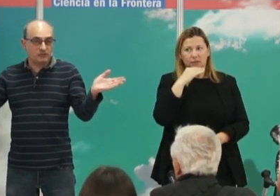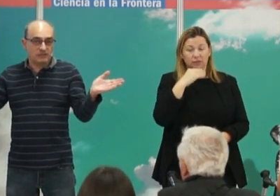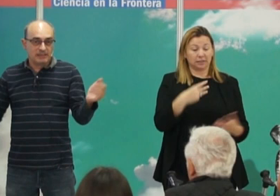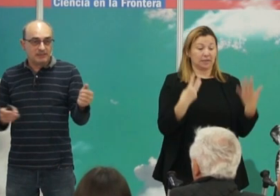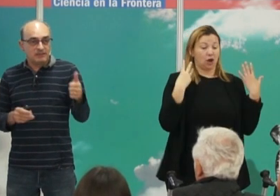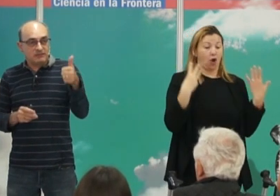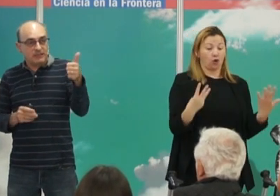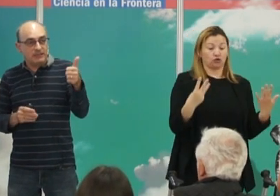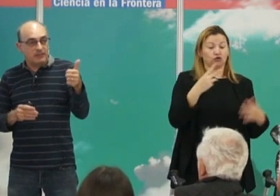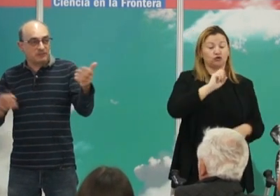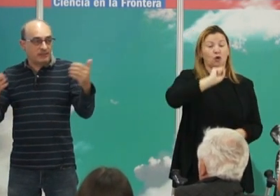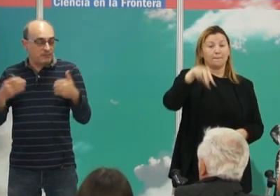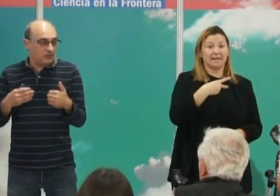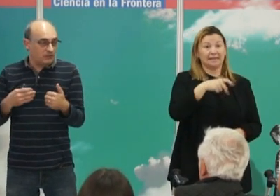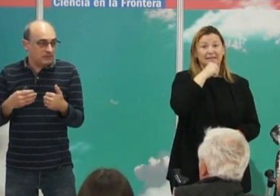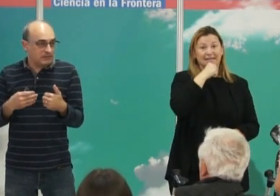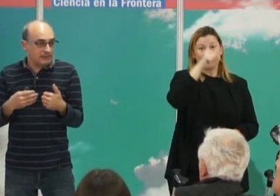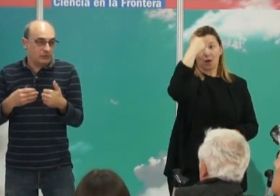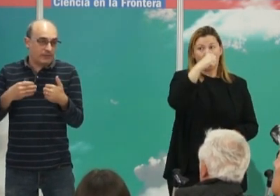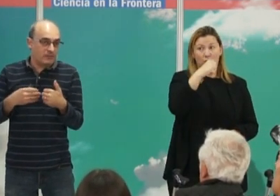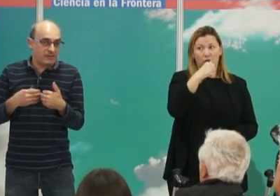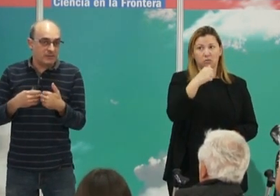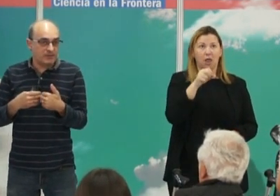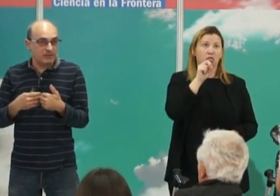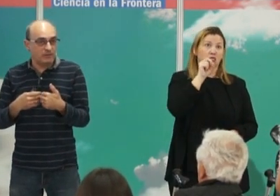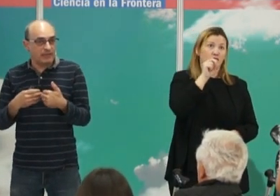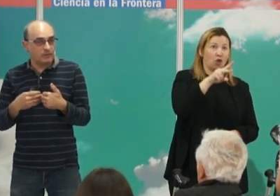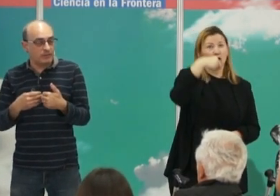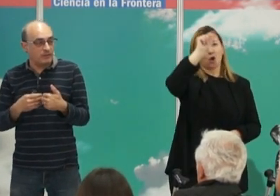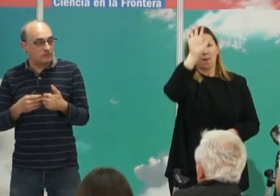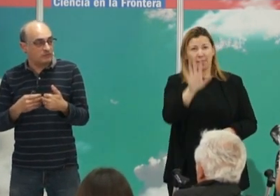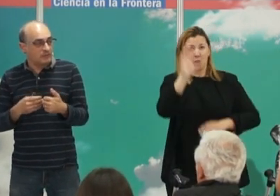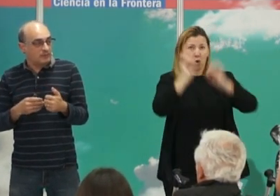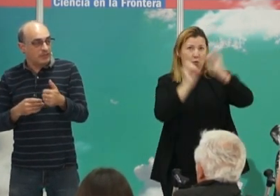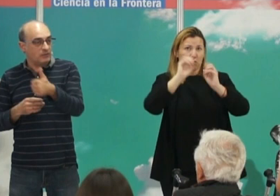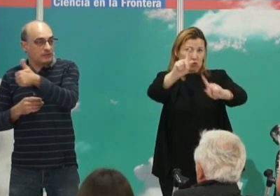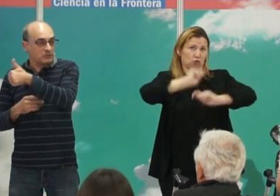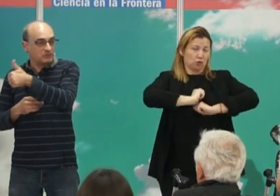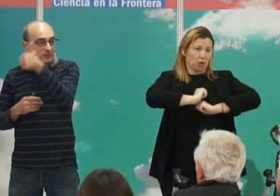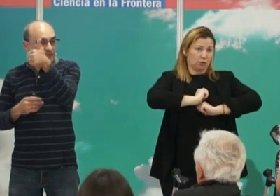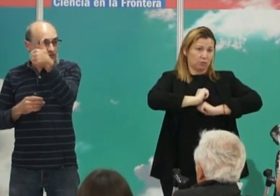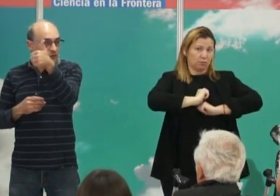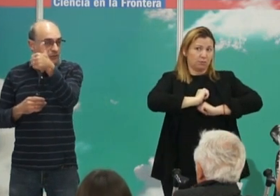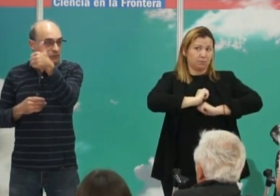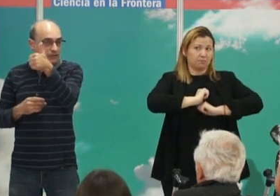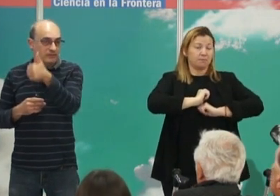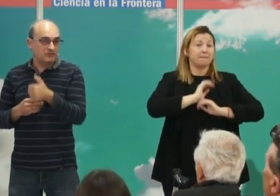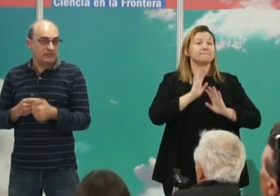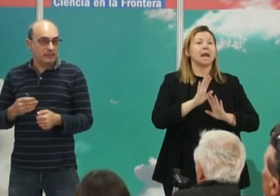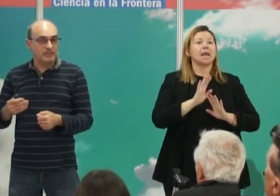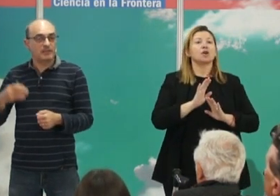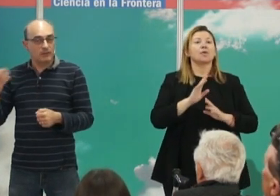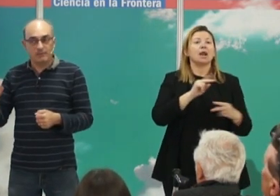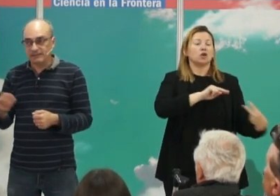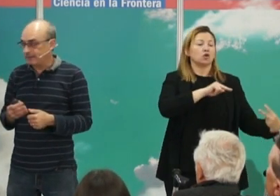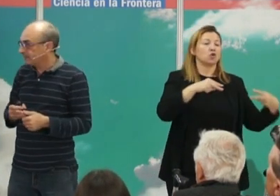bisabuelos, hemos recibido 12,5% de cada uno de ellos, pero el cromosoma paterno solo de uno de ellos,